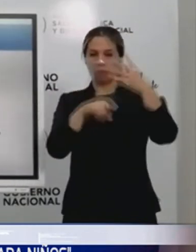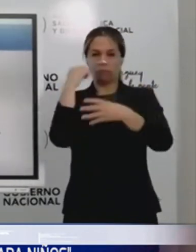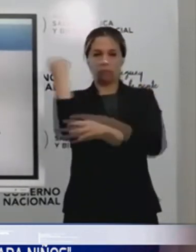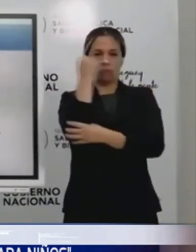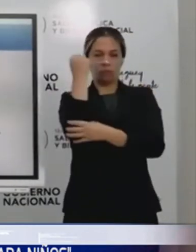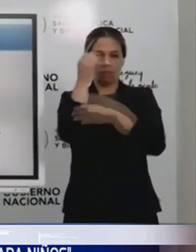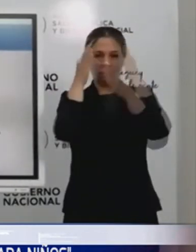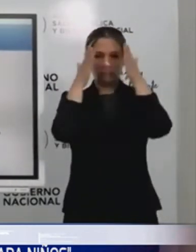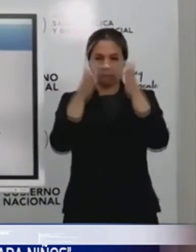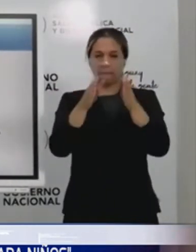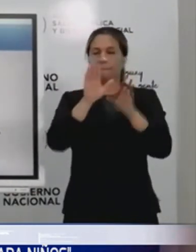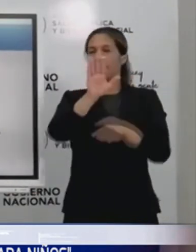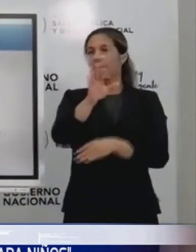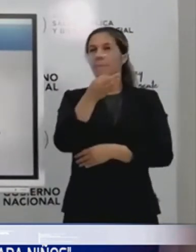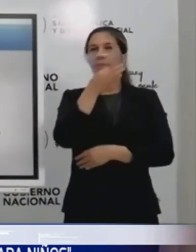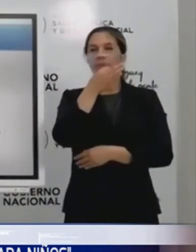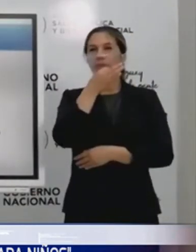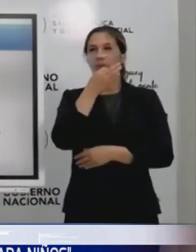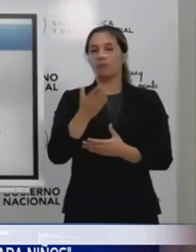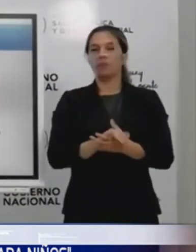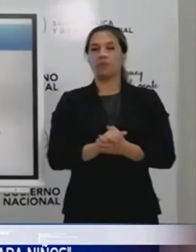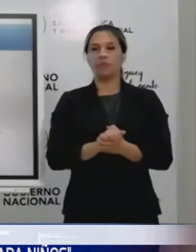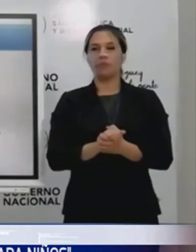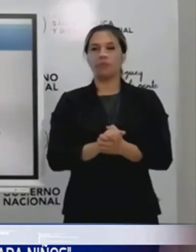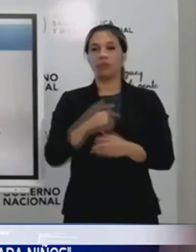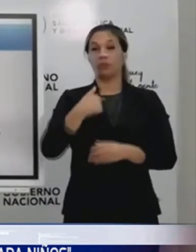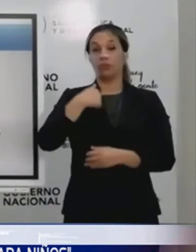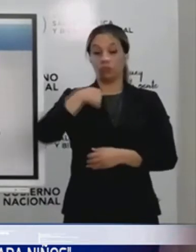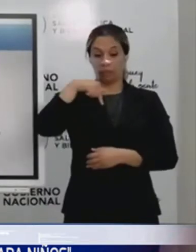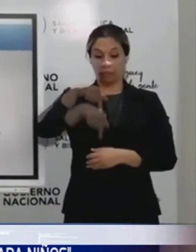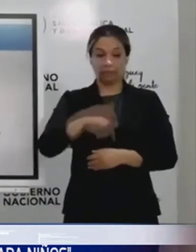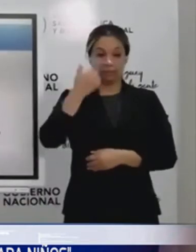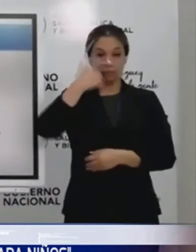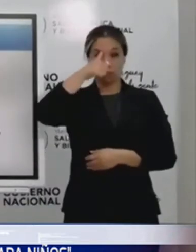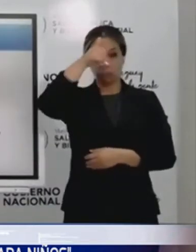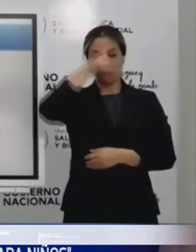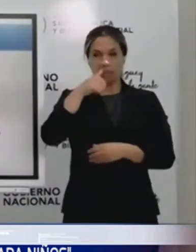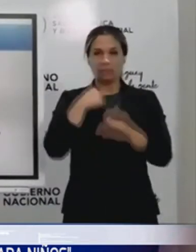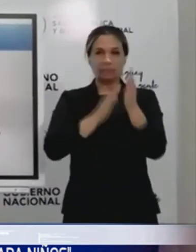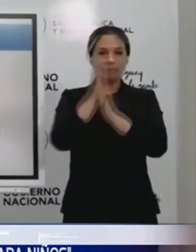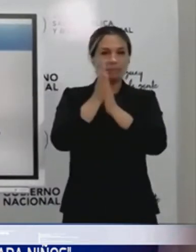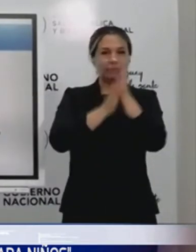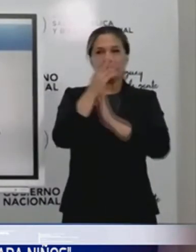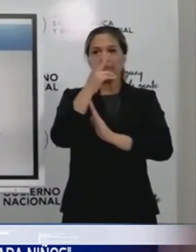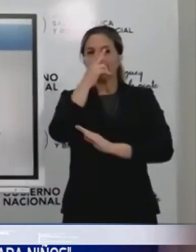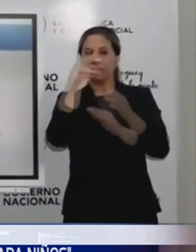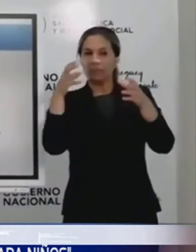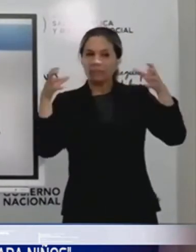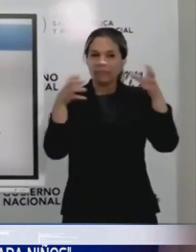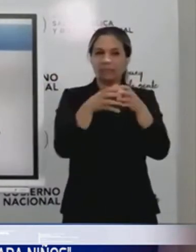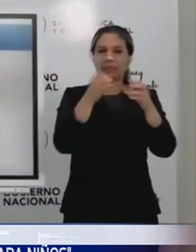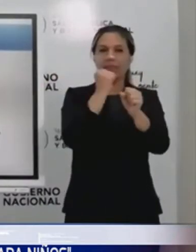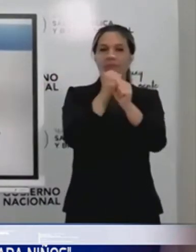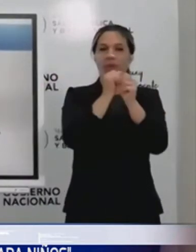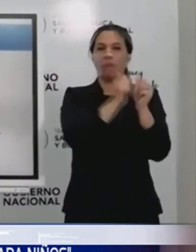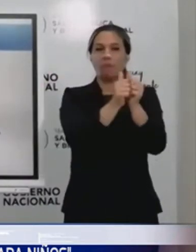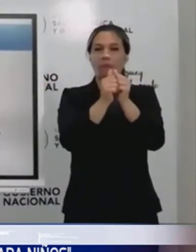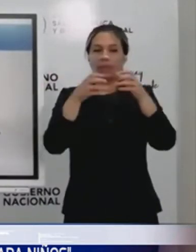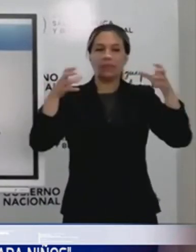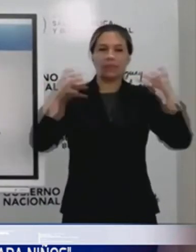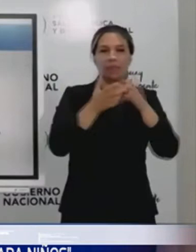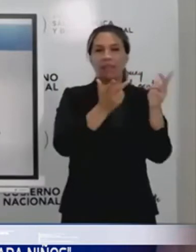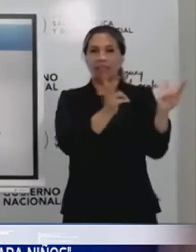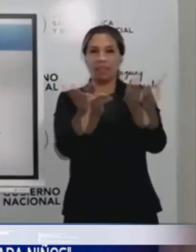Voy a poner un ejemplo. Me quiero reunir este fin de semana con mi compañero de trabajo. Intentemos de que sea,